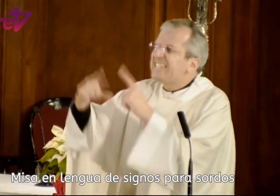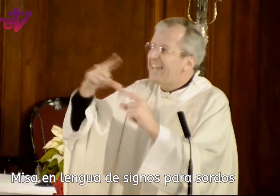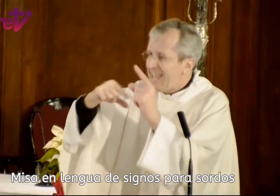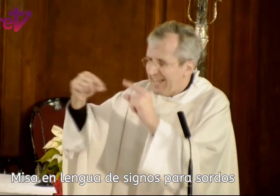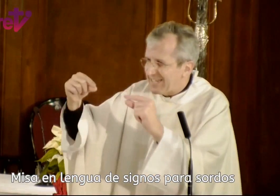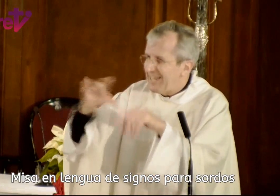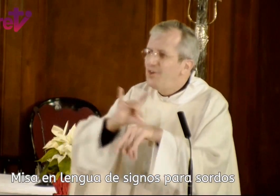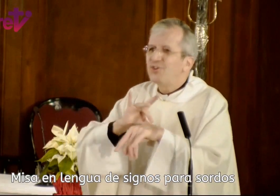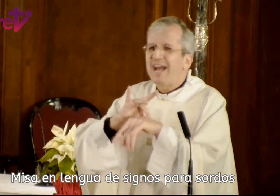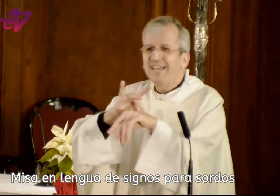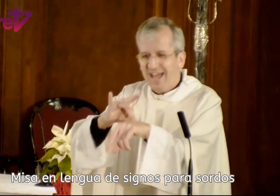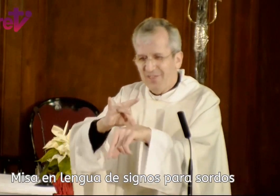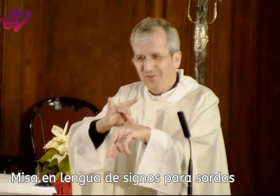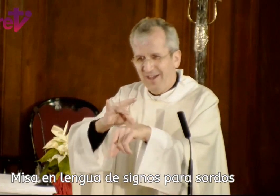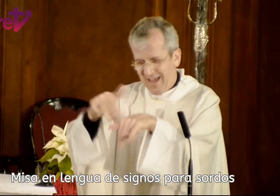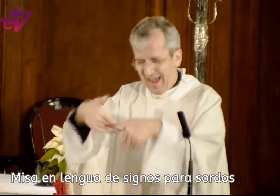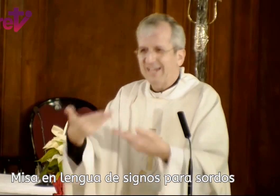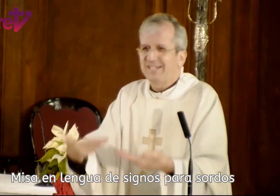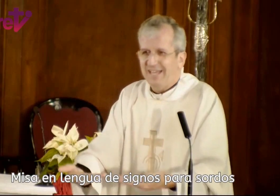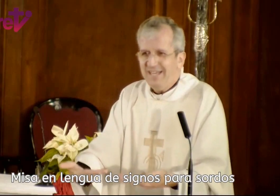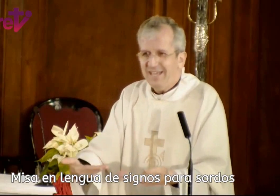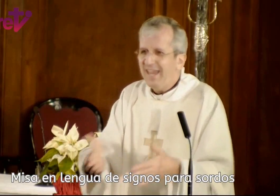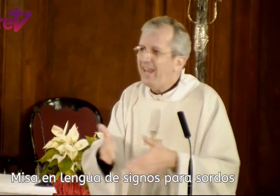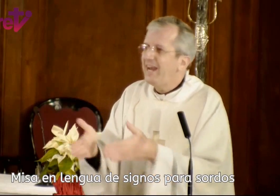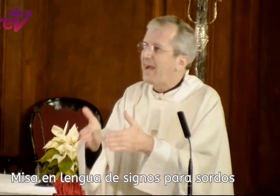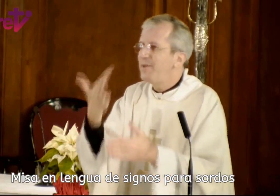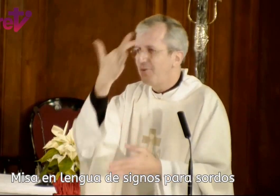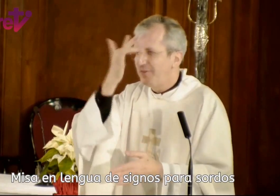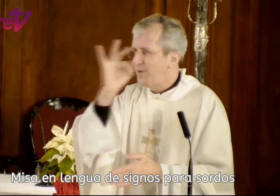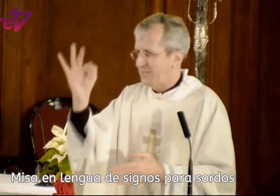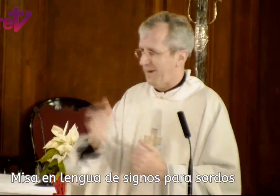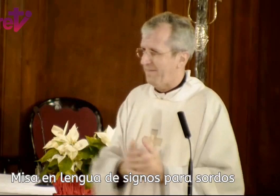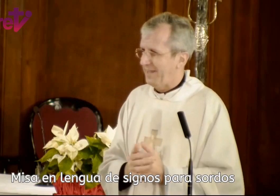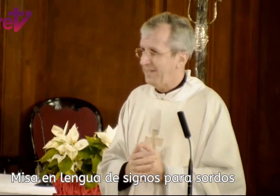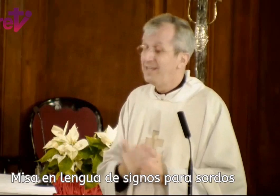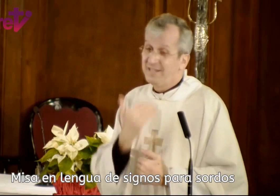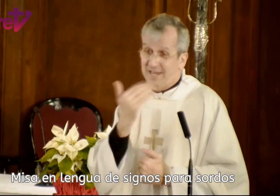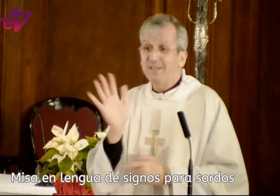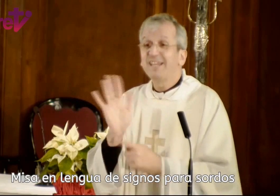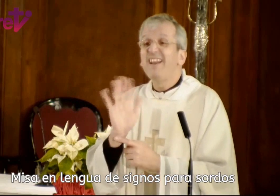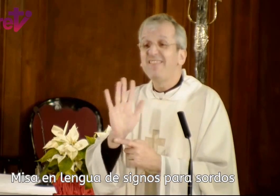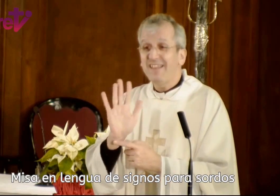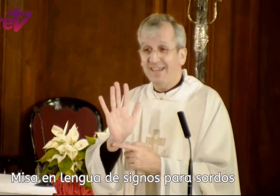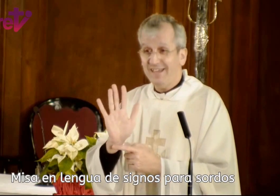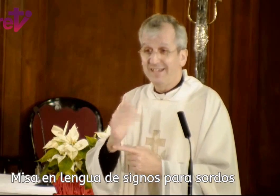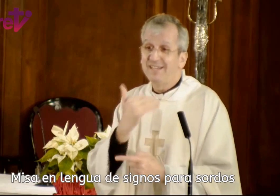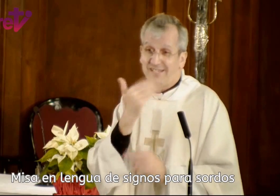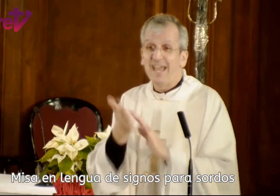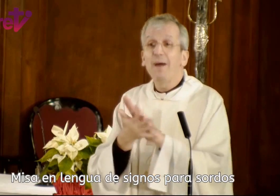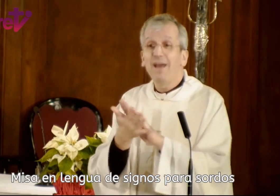estrellas nos han guiado hasta aquí en el camino de nuestra fe? Sabéis que en el cine se habla